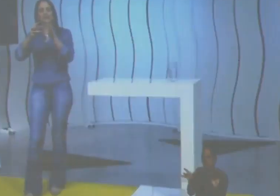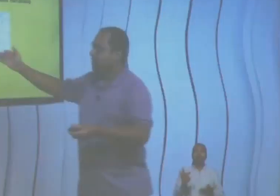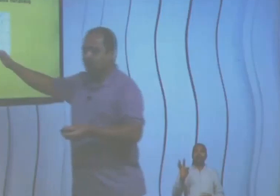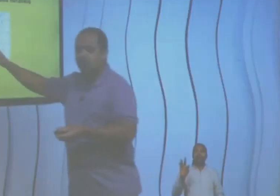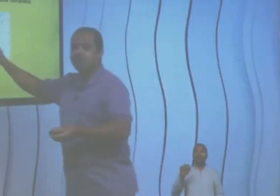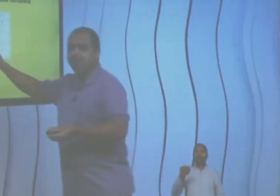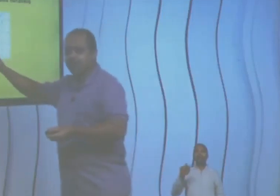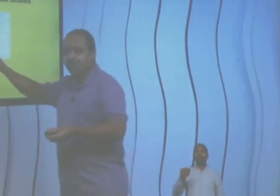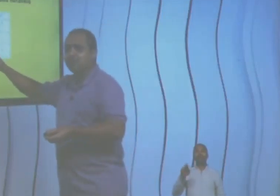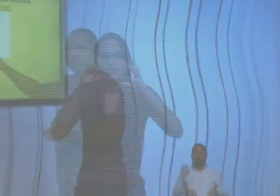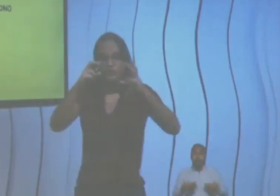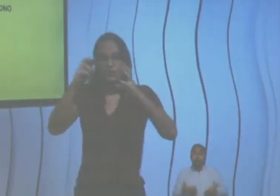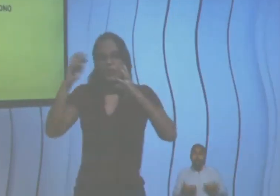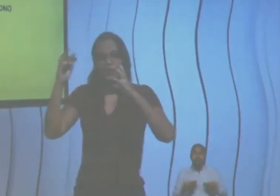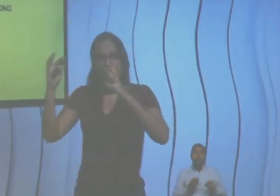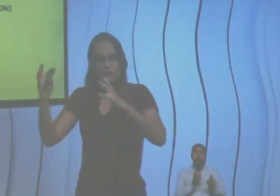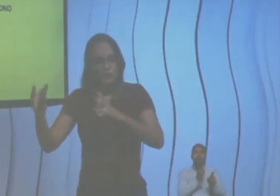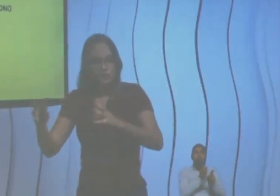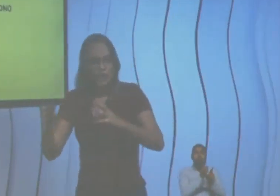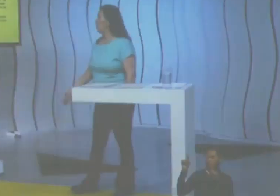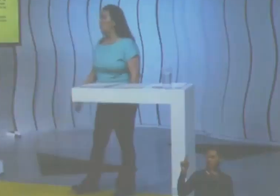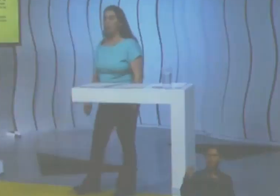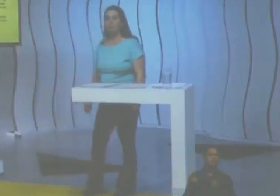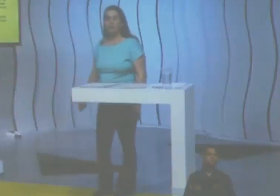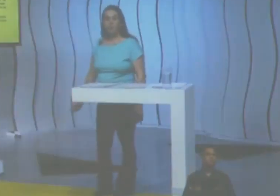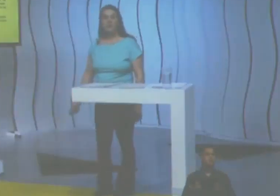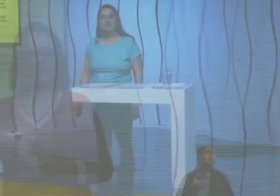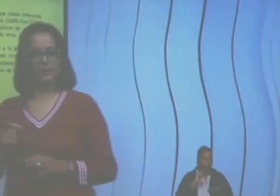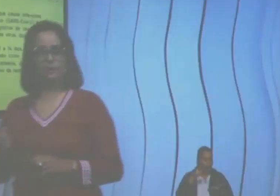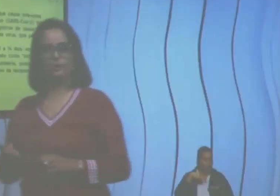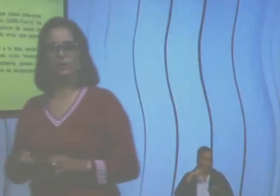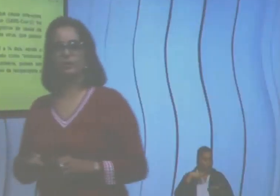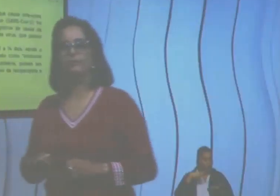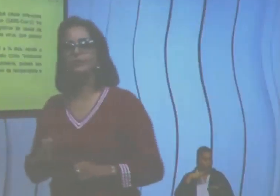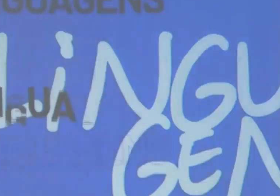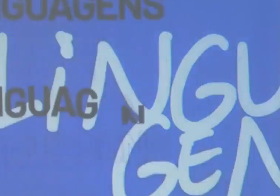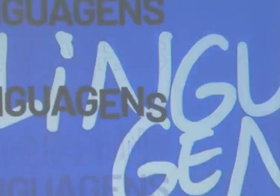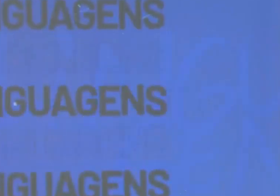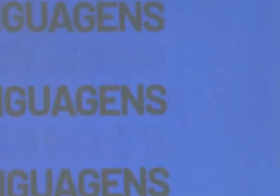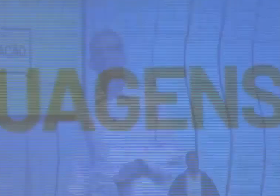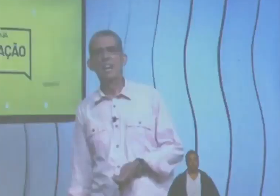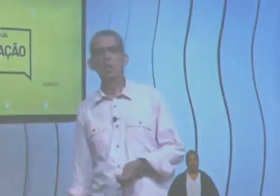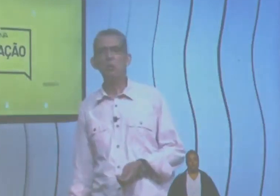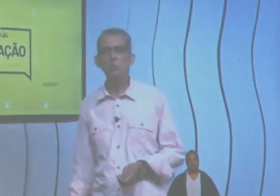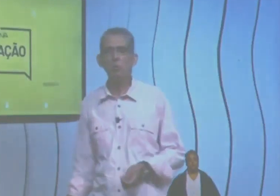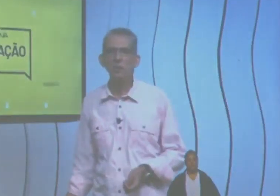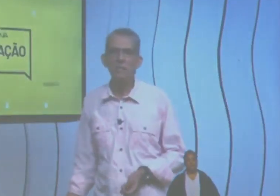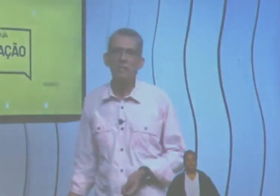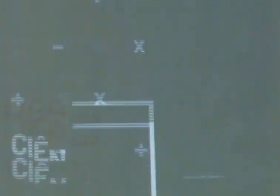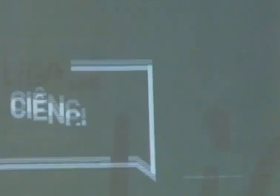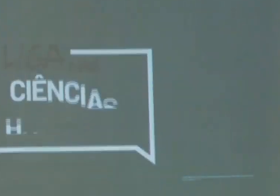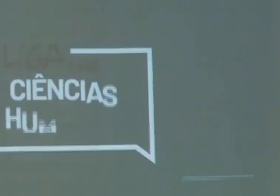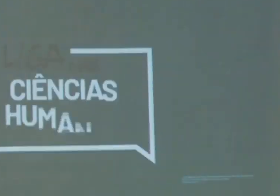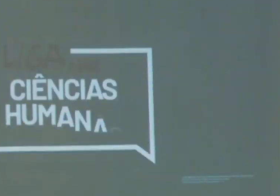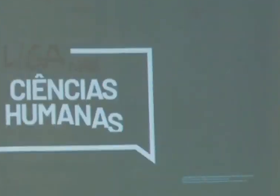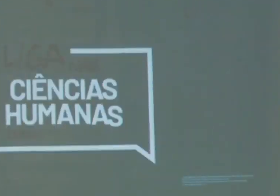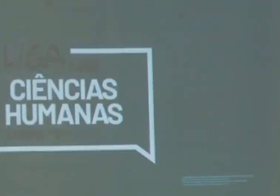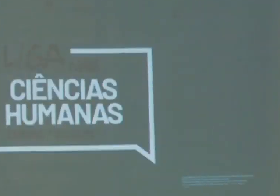Secretaria de Estado da Educação de Minas Gerais. É aqui, na Rede Minas. Olá, alunos.